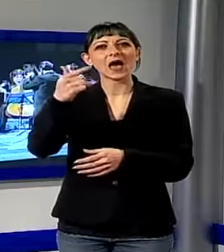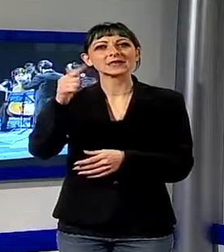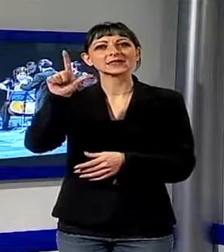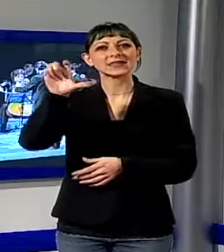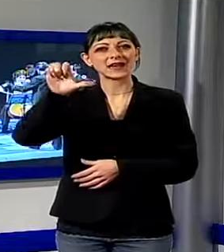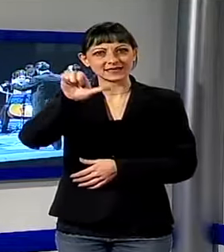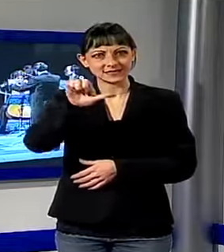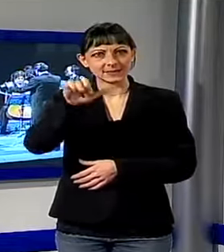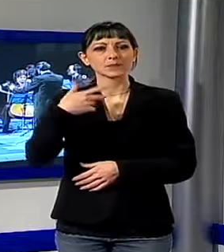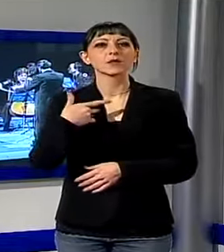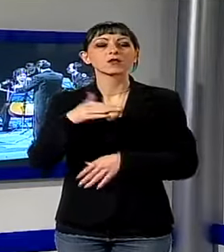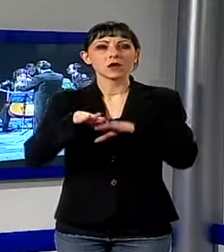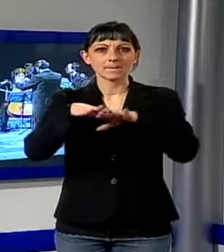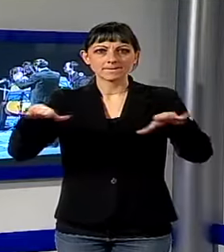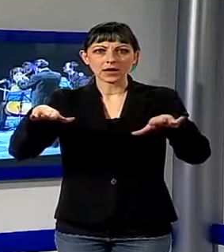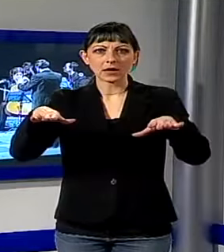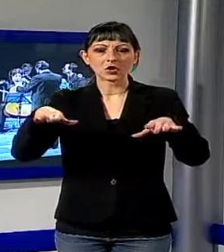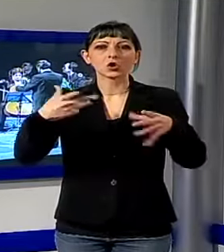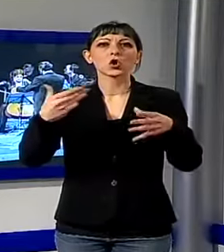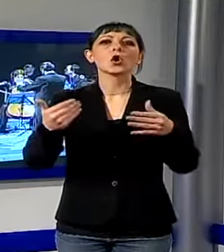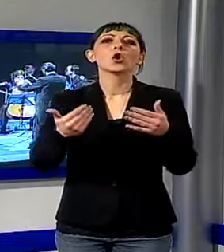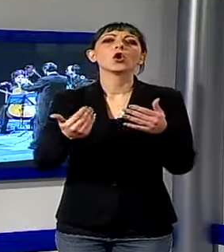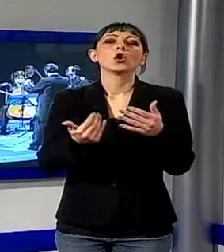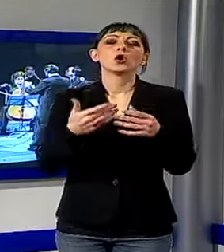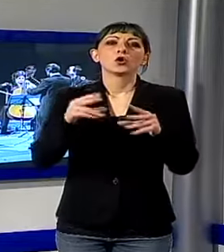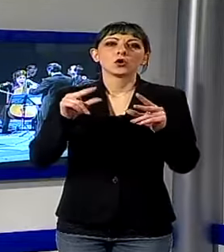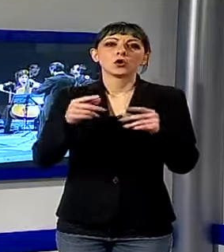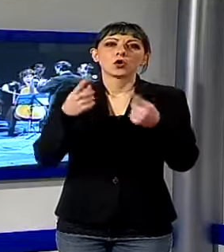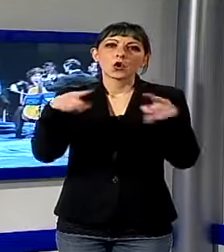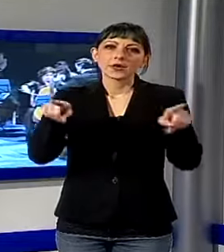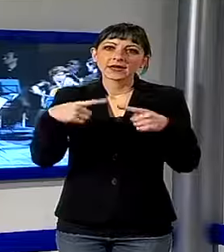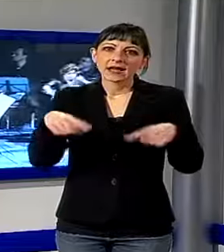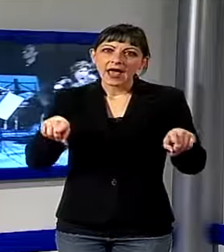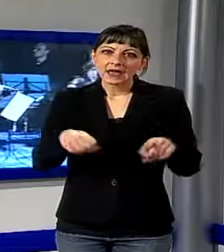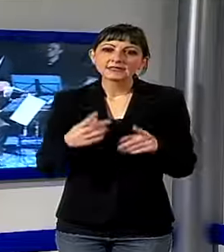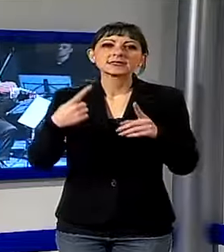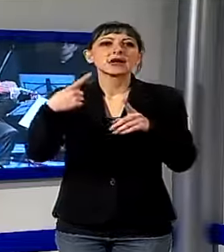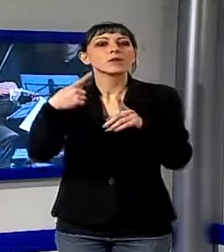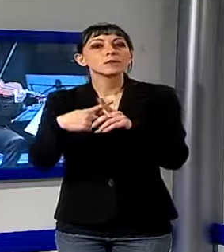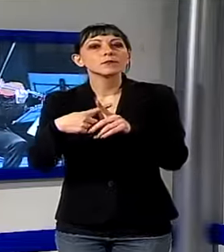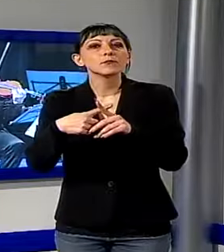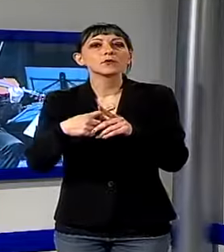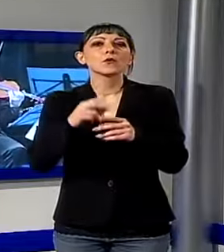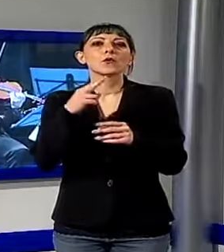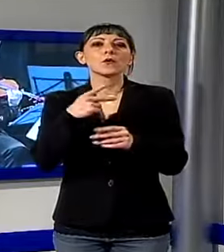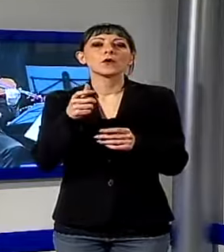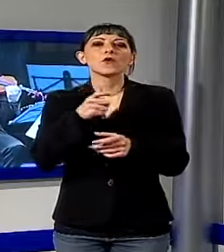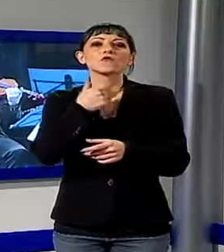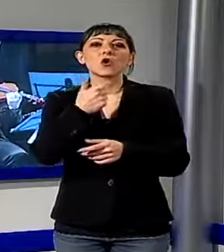la New Toscani Orchestra diretta dal maestro Mario Zannini il doppiatore Stefano De Sando nel ruolo di voce narrante il